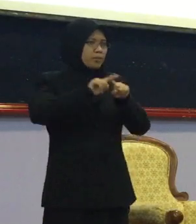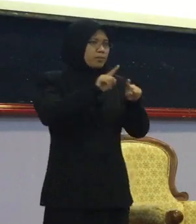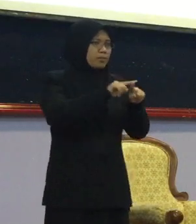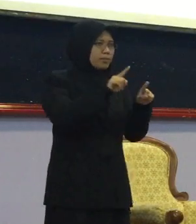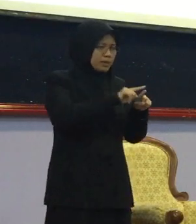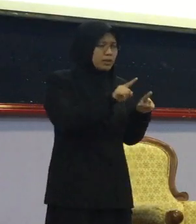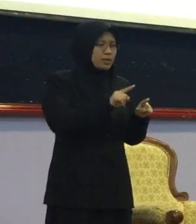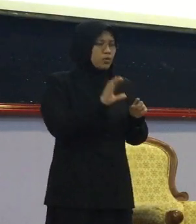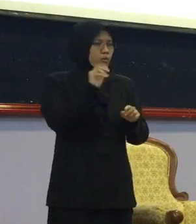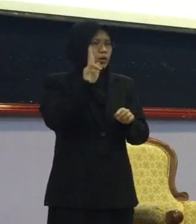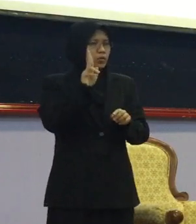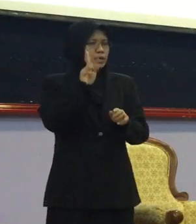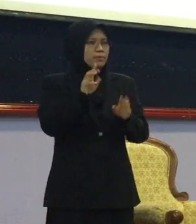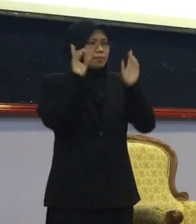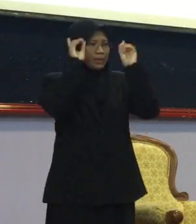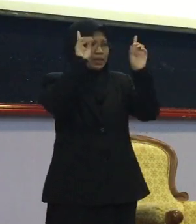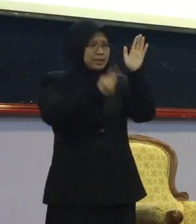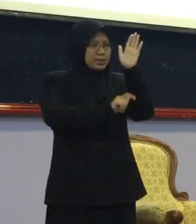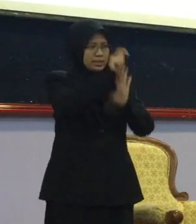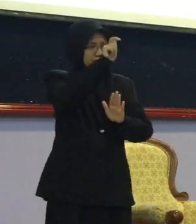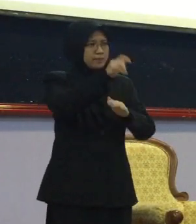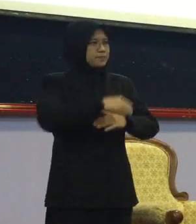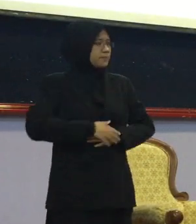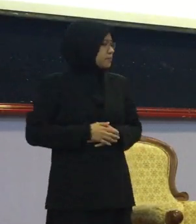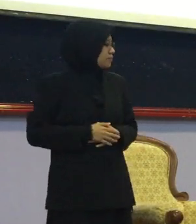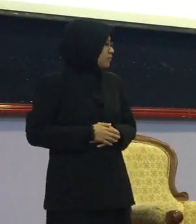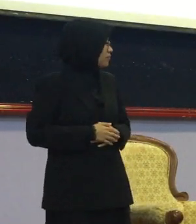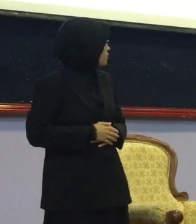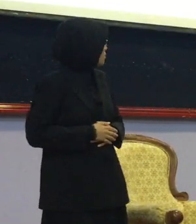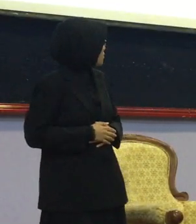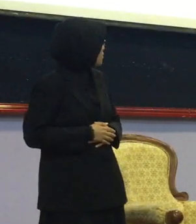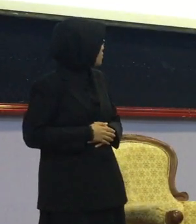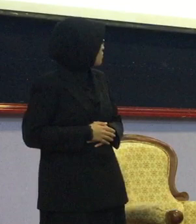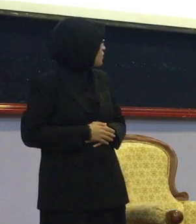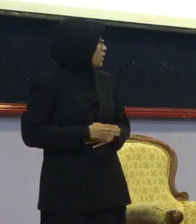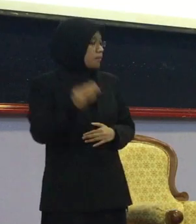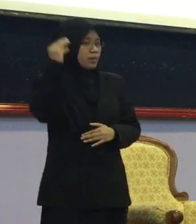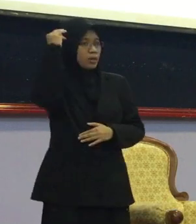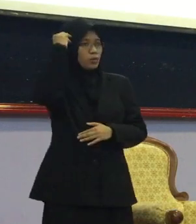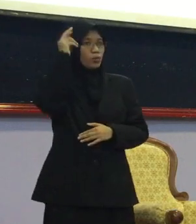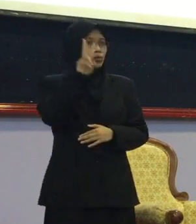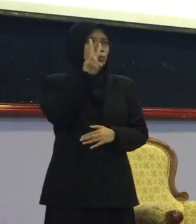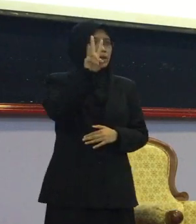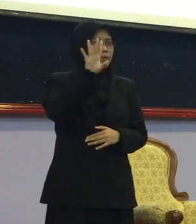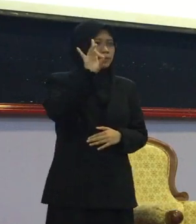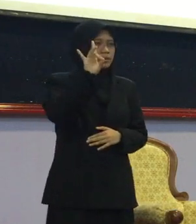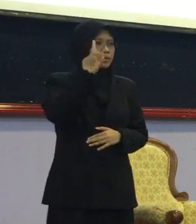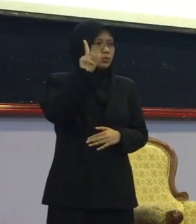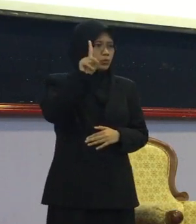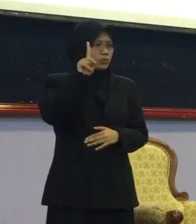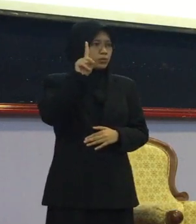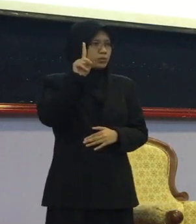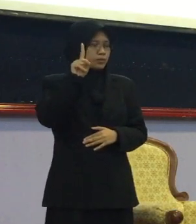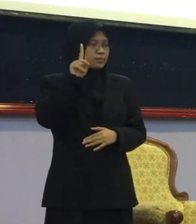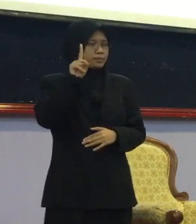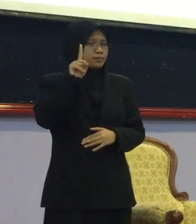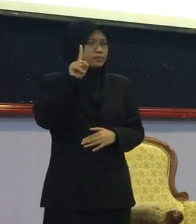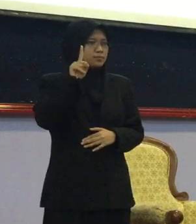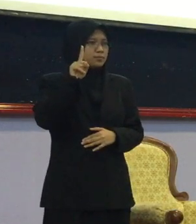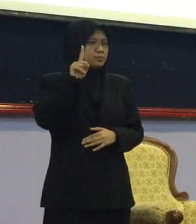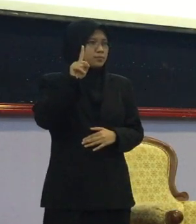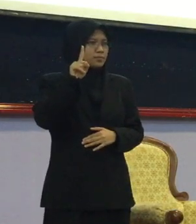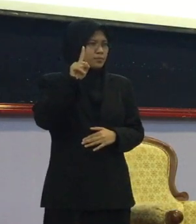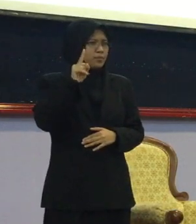pun Dah ubah dah Dan kemudian Satu Kita nampak Melayu 281 Compare dengan 464 Berapa persen